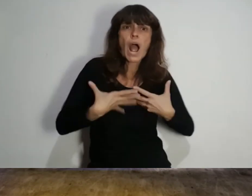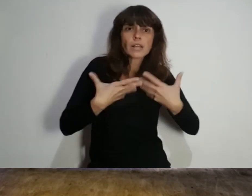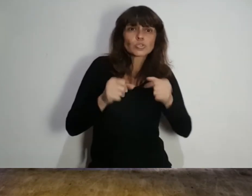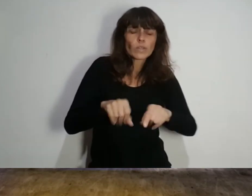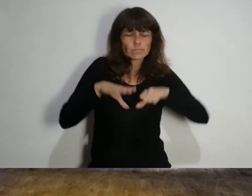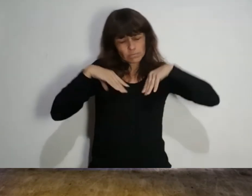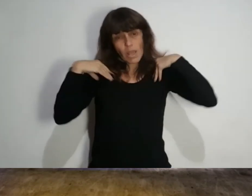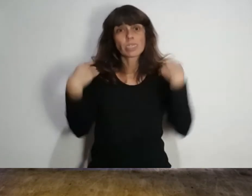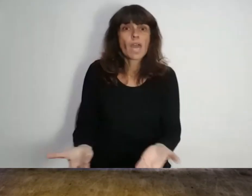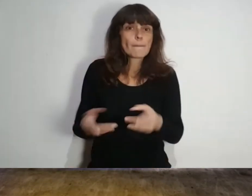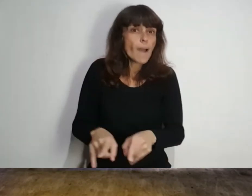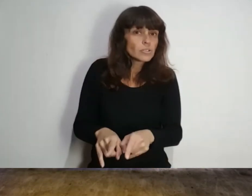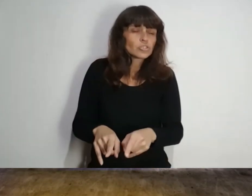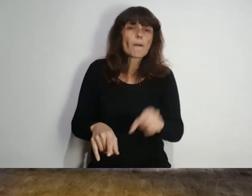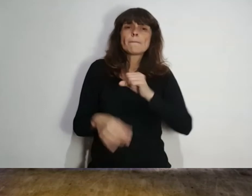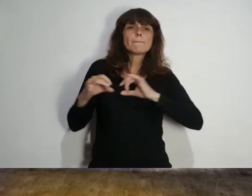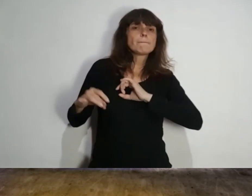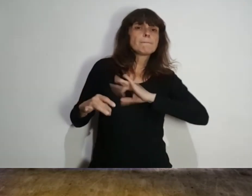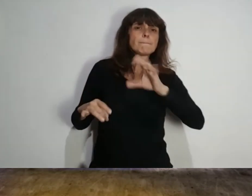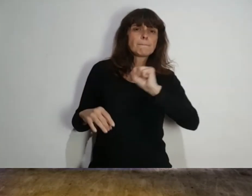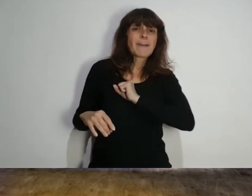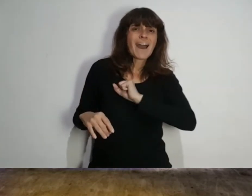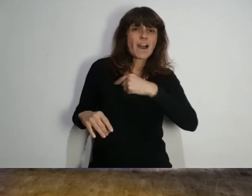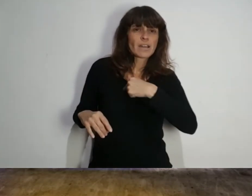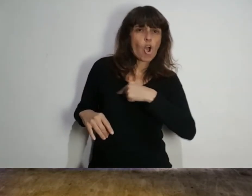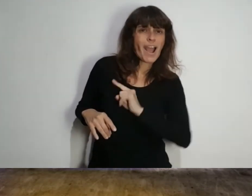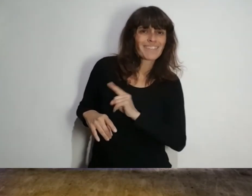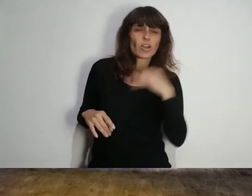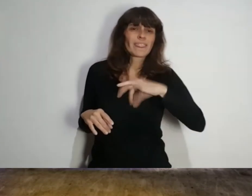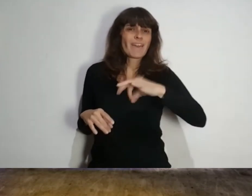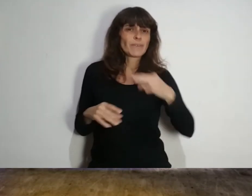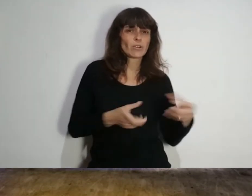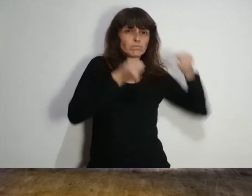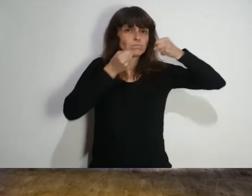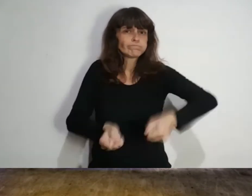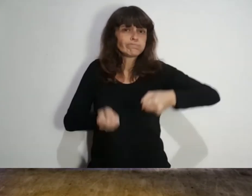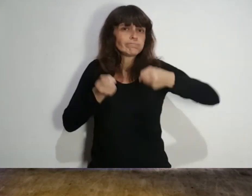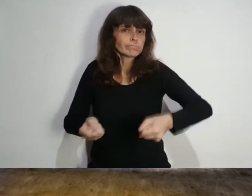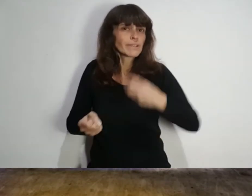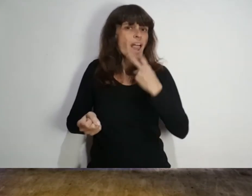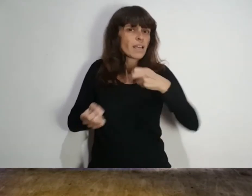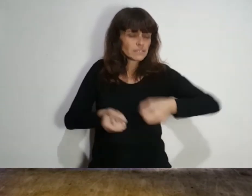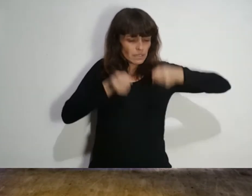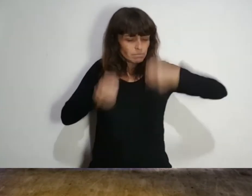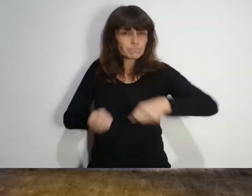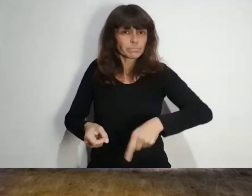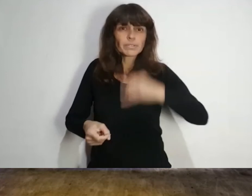necesaria para el volante danés que sufrió un paro cardíaco y tuvo que ser reanimado mediante una descarga